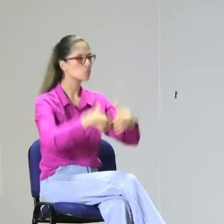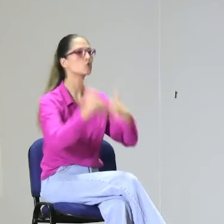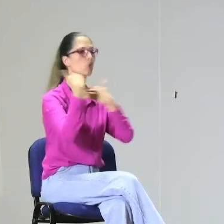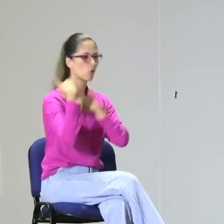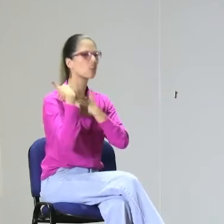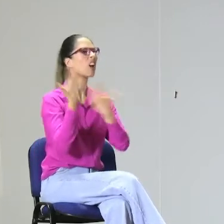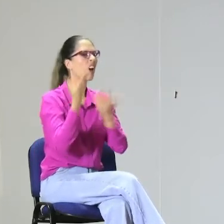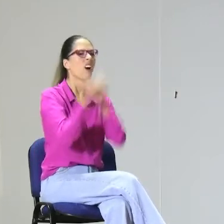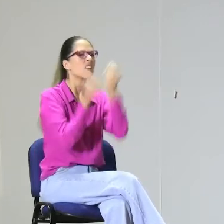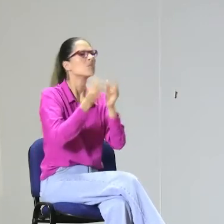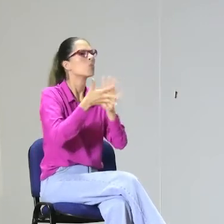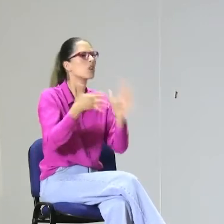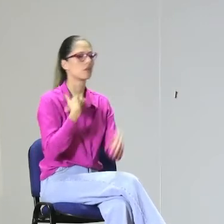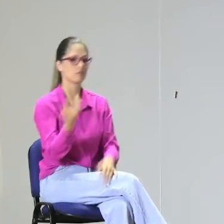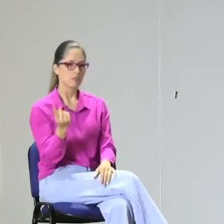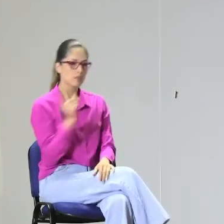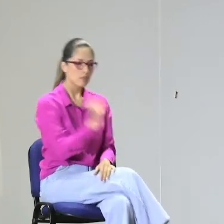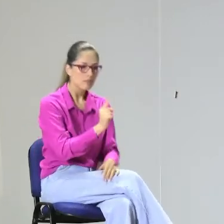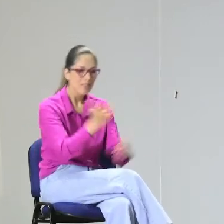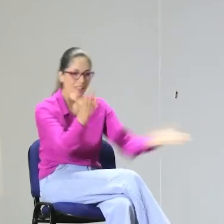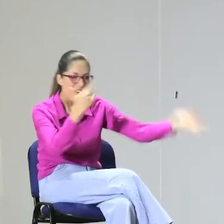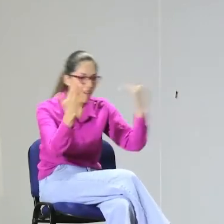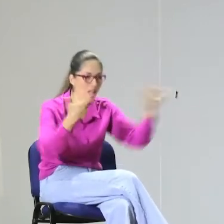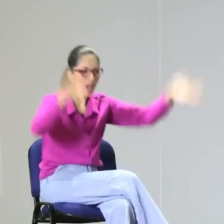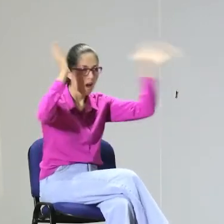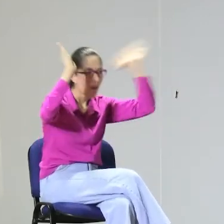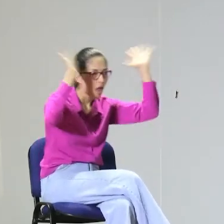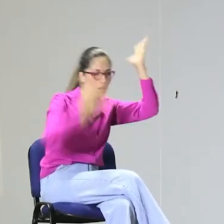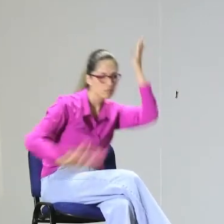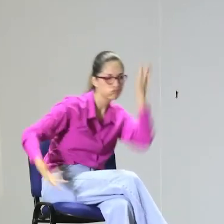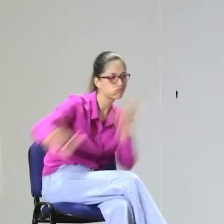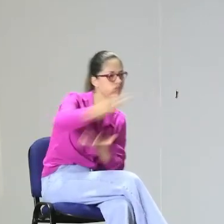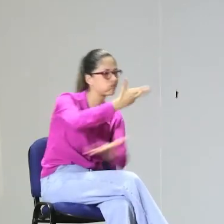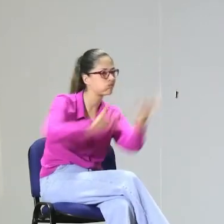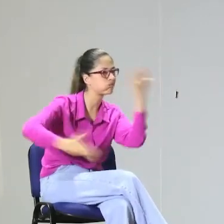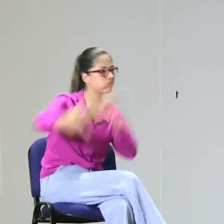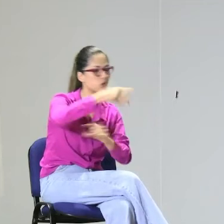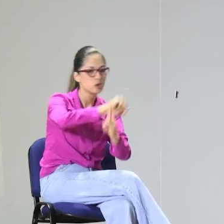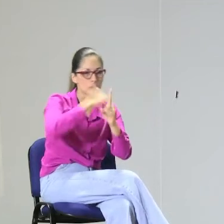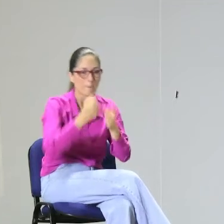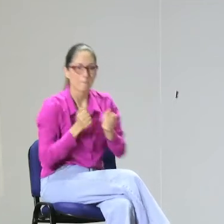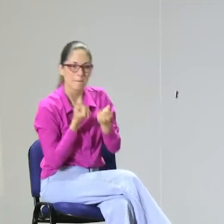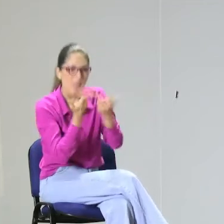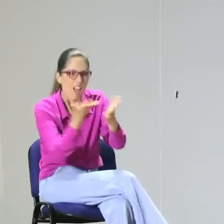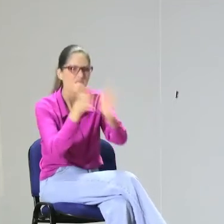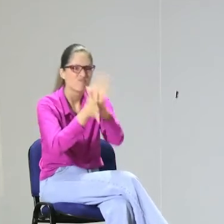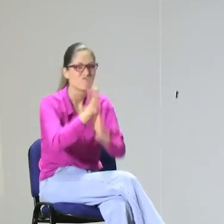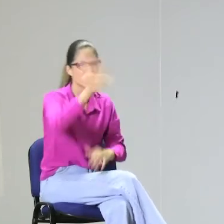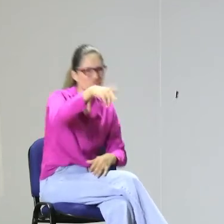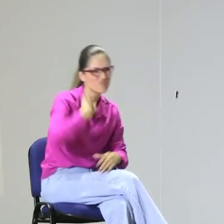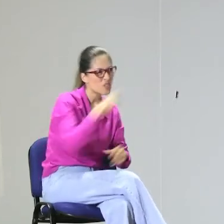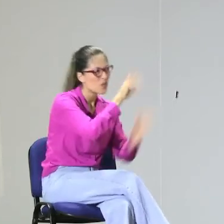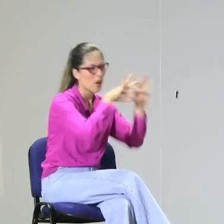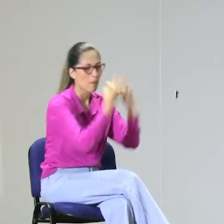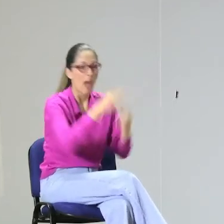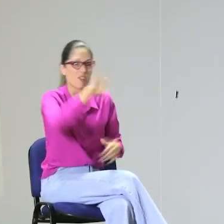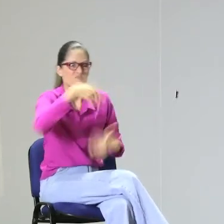toma el refrigerio. También hay una función allí. El modelo lingüístico tiene que incentivar la comunicación, la